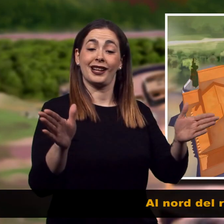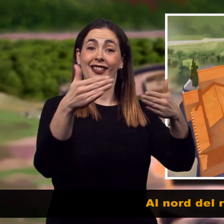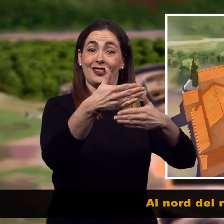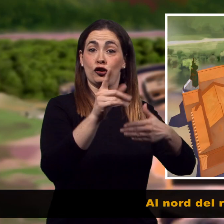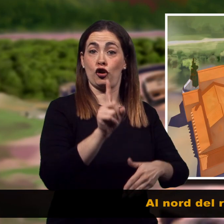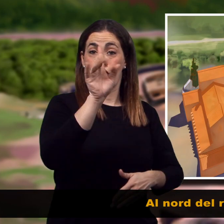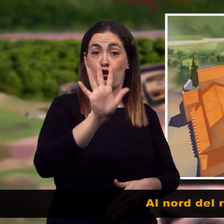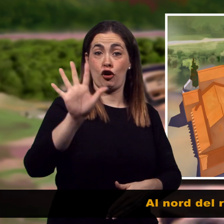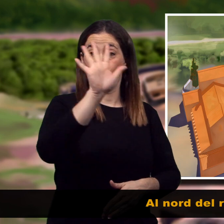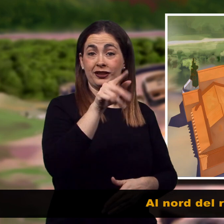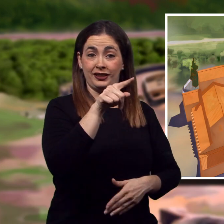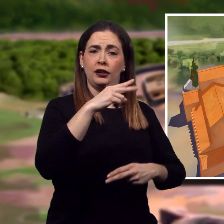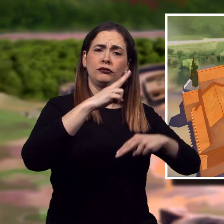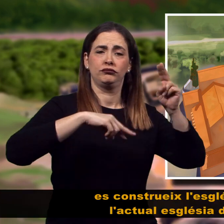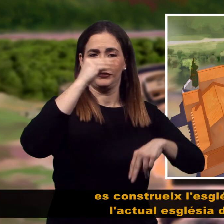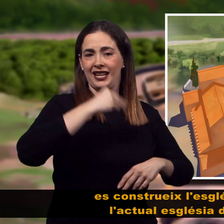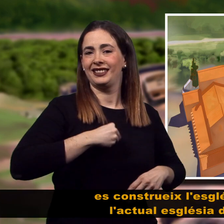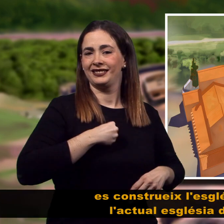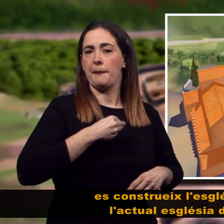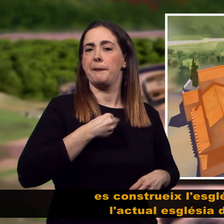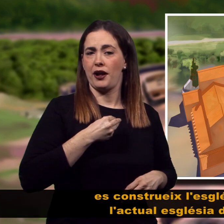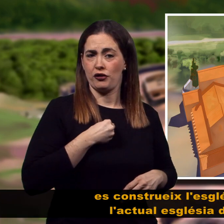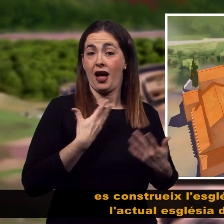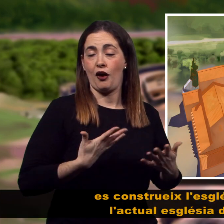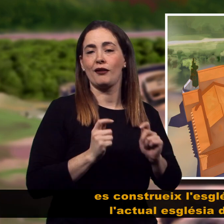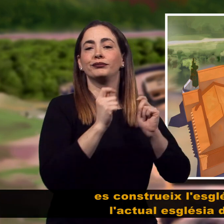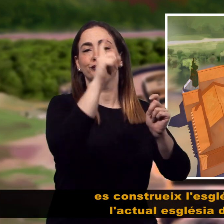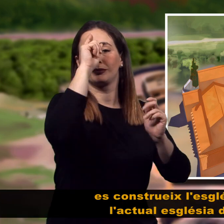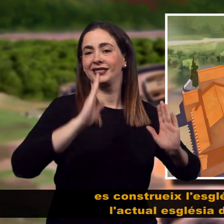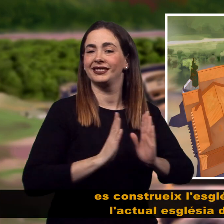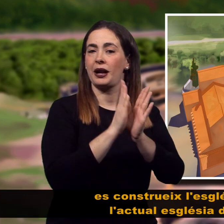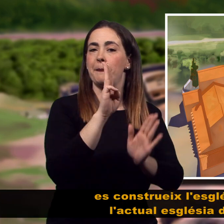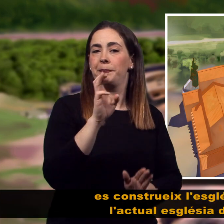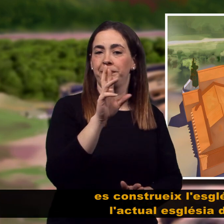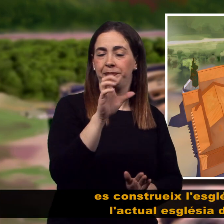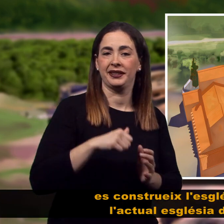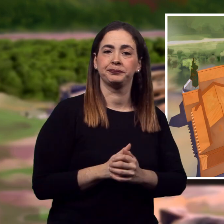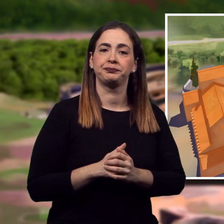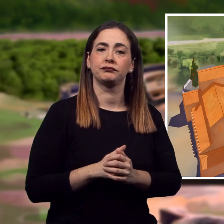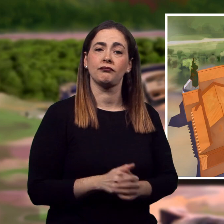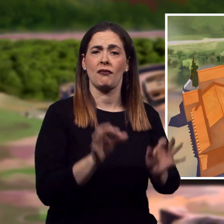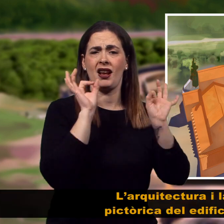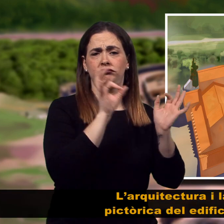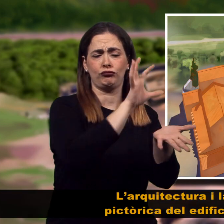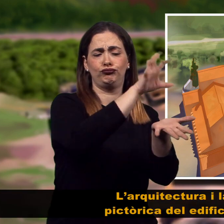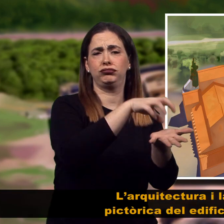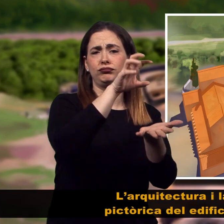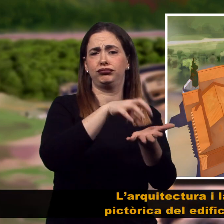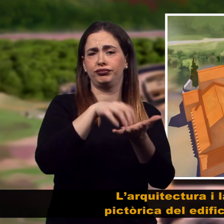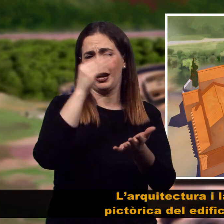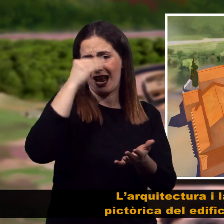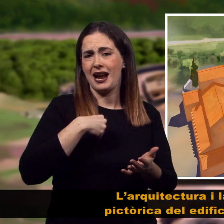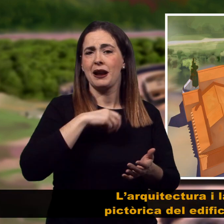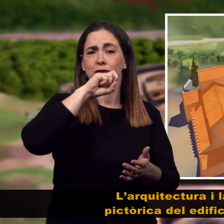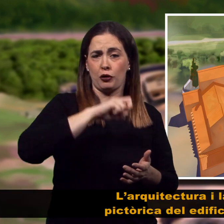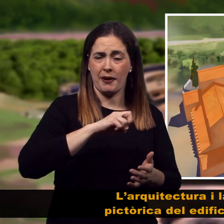Al nord del recinte es construeix l'església parruquial, l'actual església de Sant Pere. L'arquitectura i